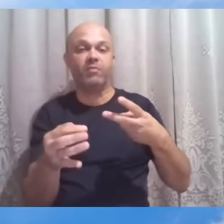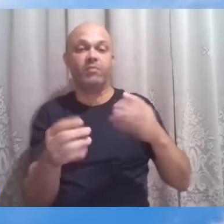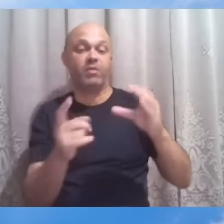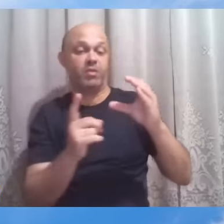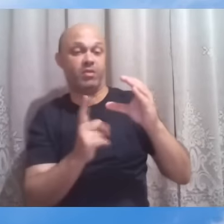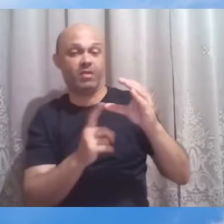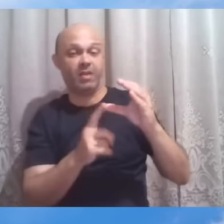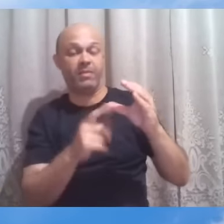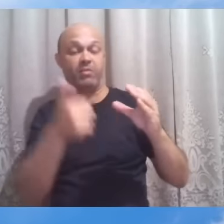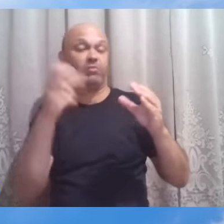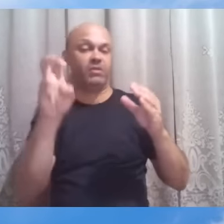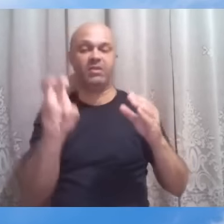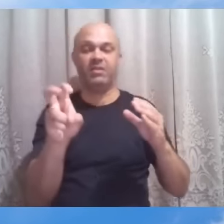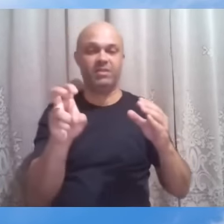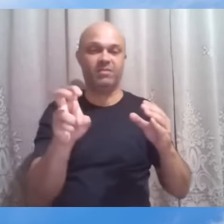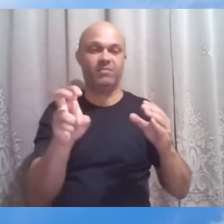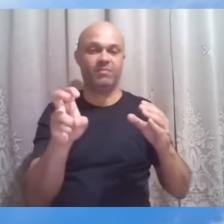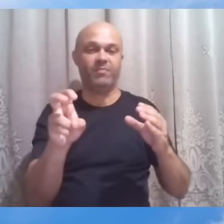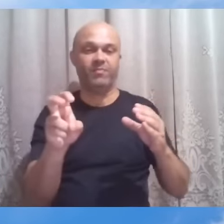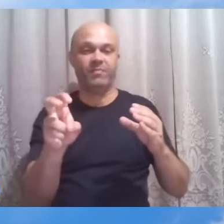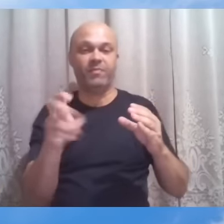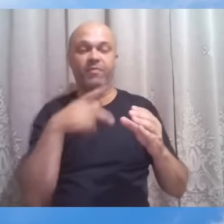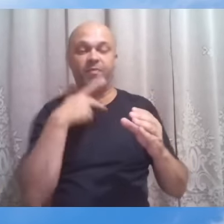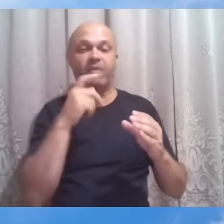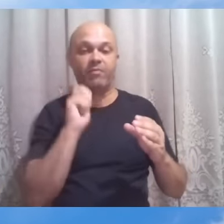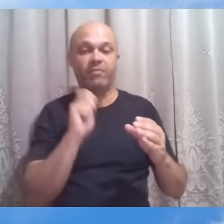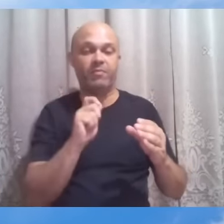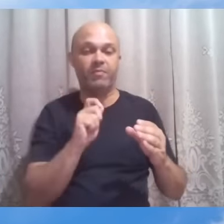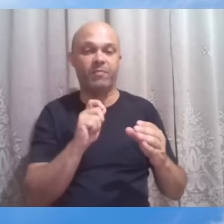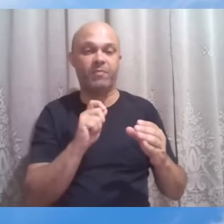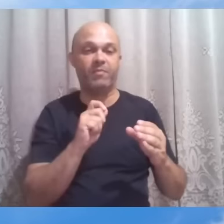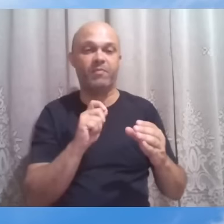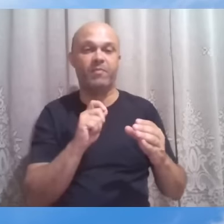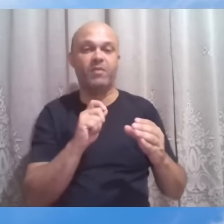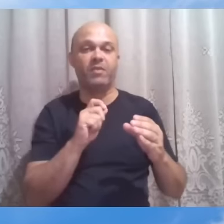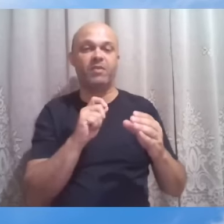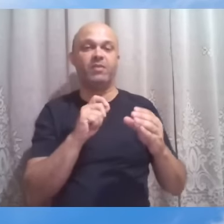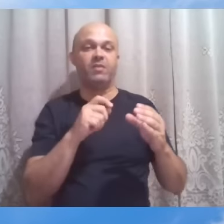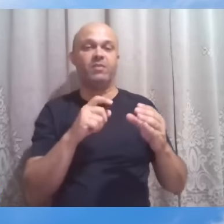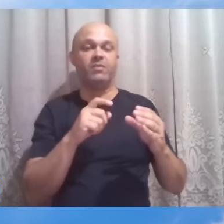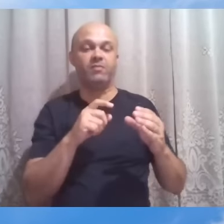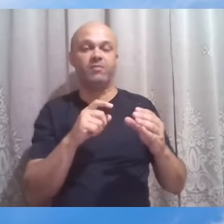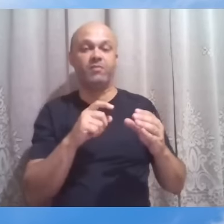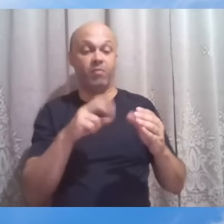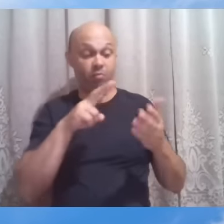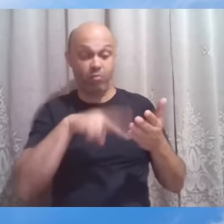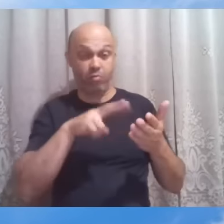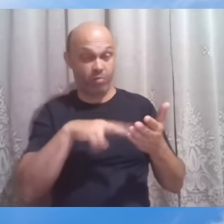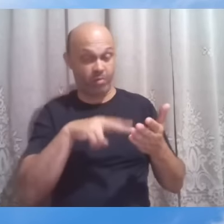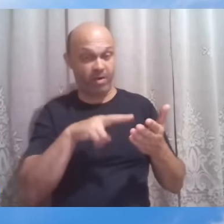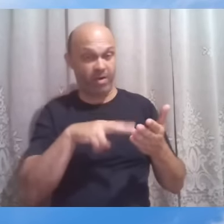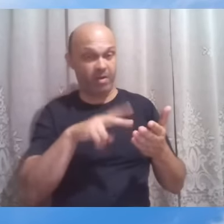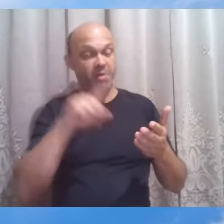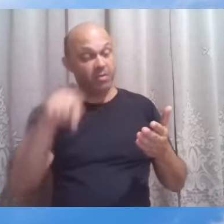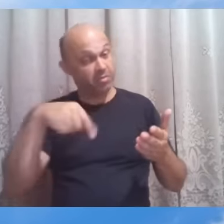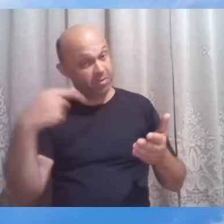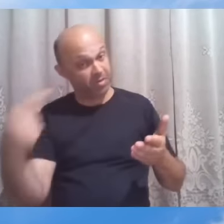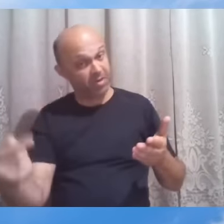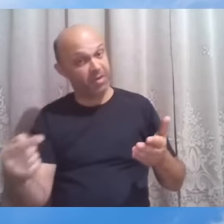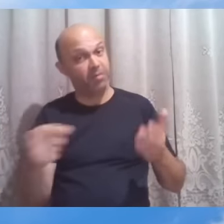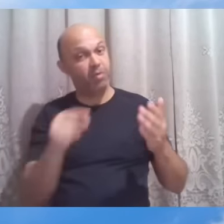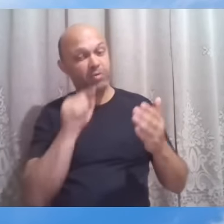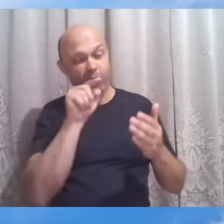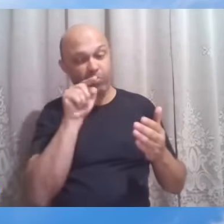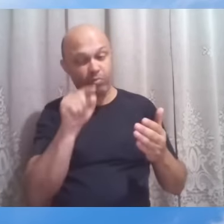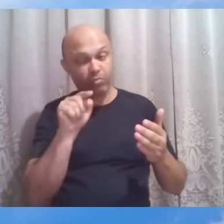número 15, diz o registro do evangelista. Vamos ler aqui a passagem para depois a gente ir pontuando